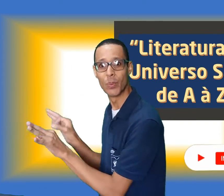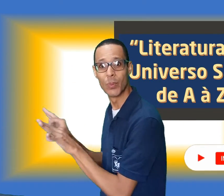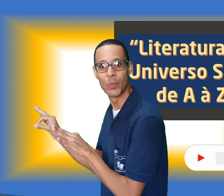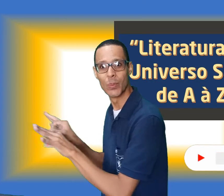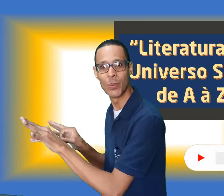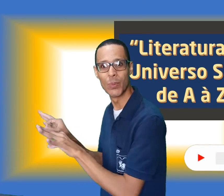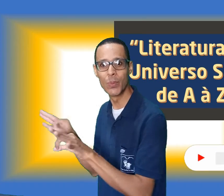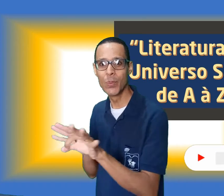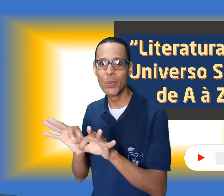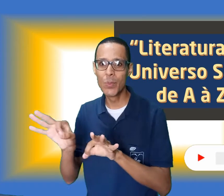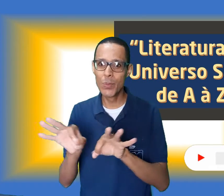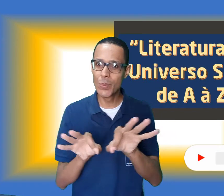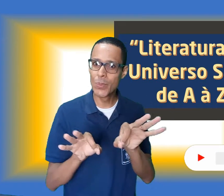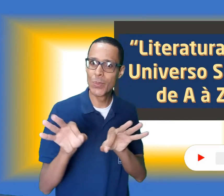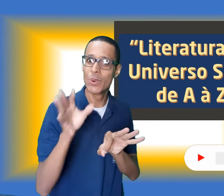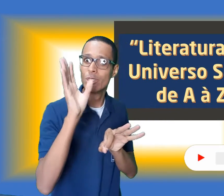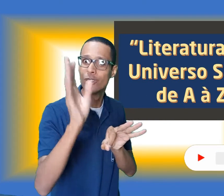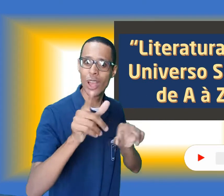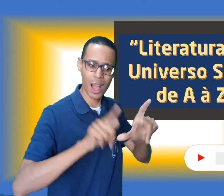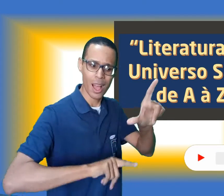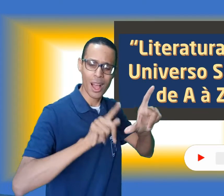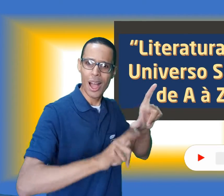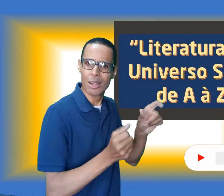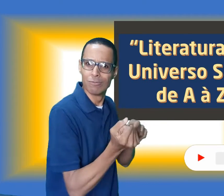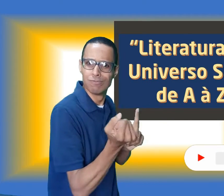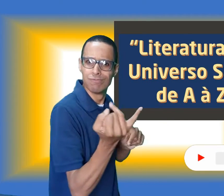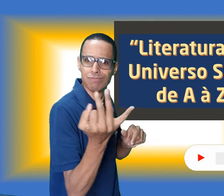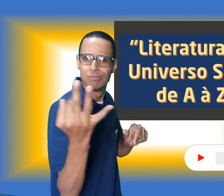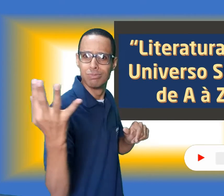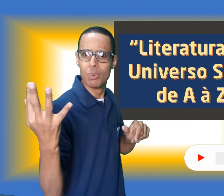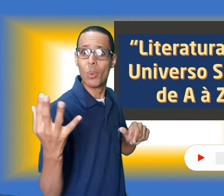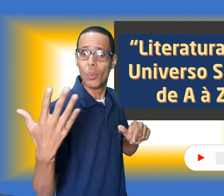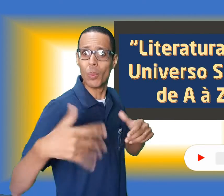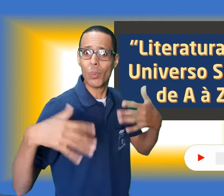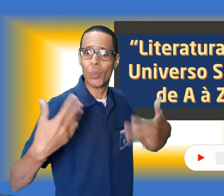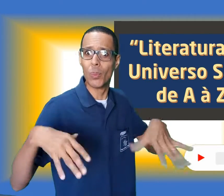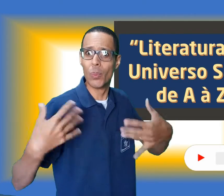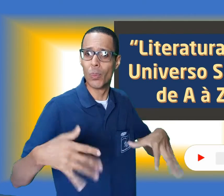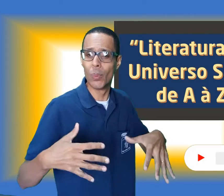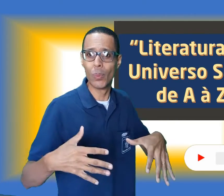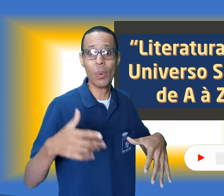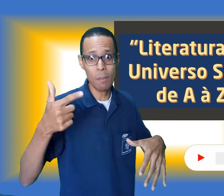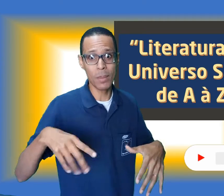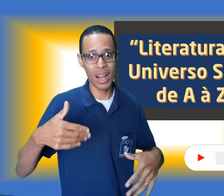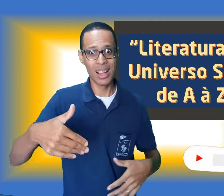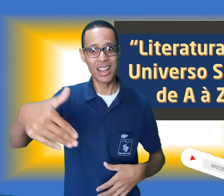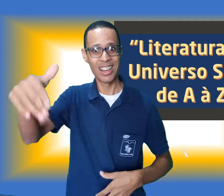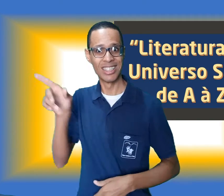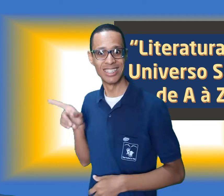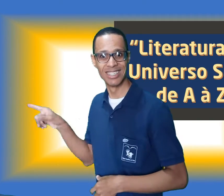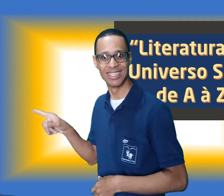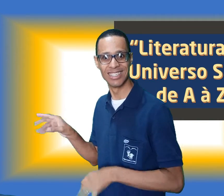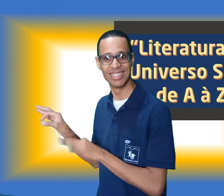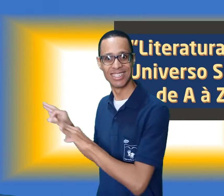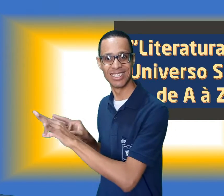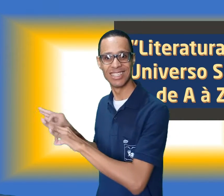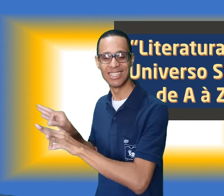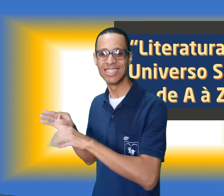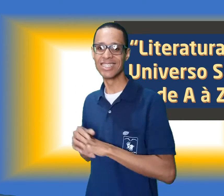muitas outras ainda em produção. Algumas com vários blocos e muitos títulos, e